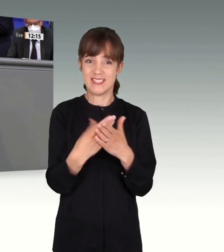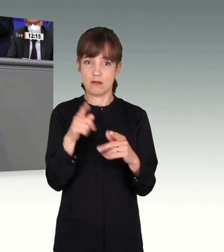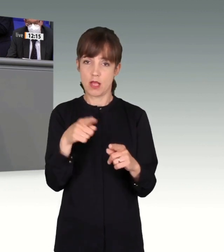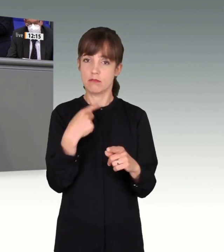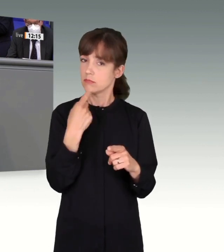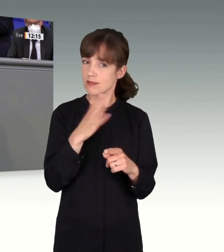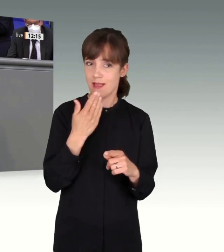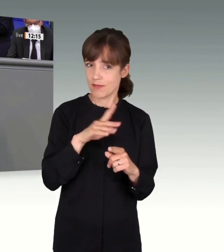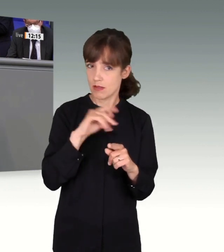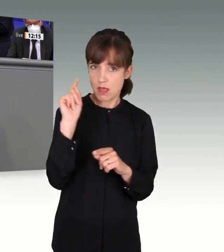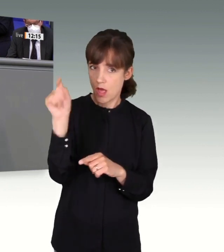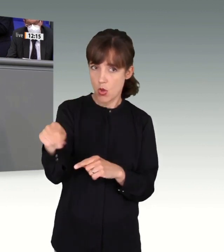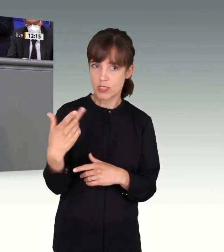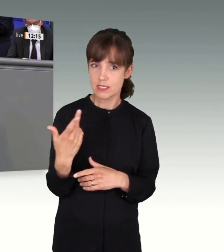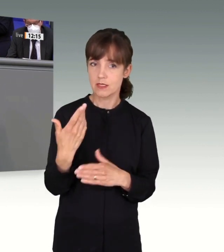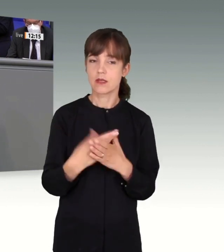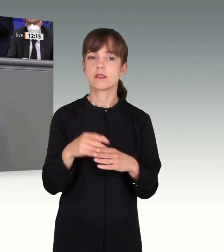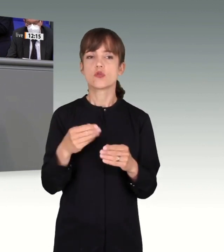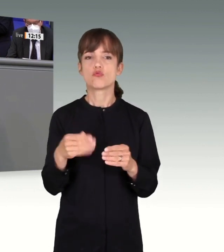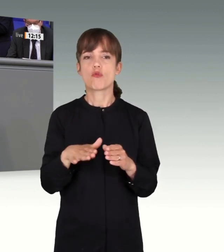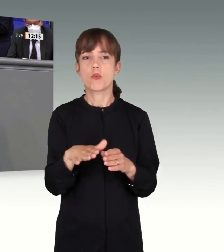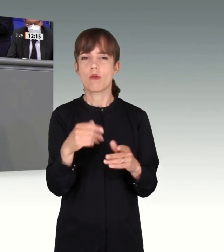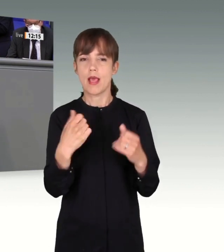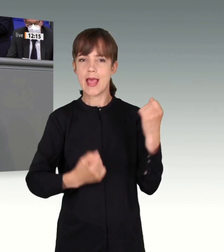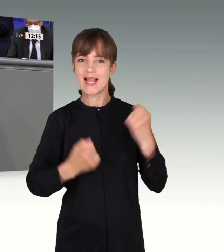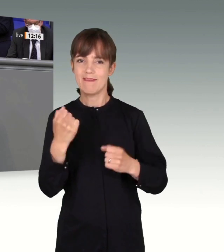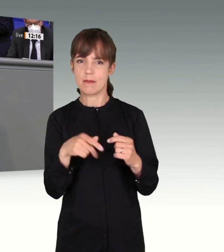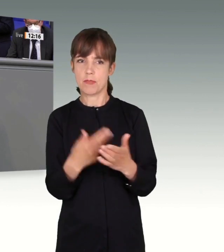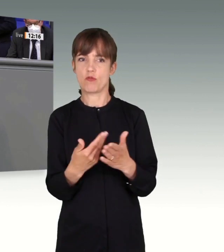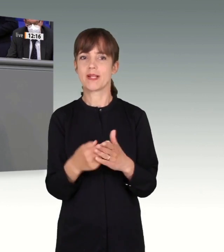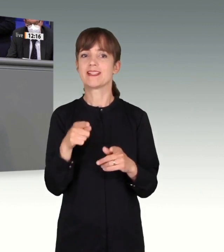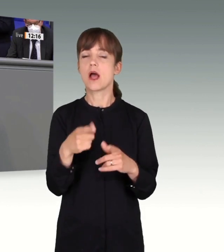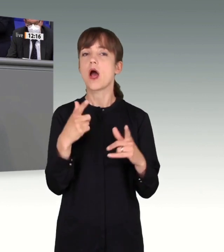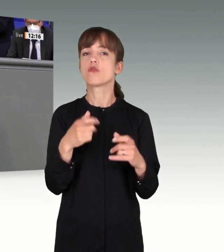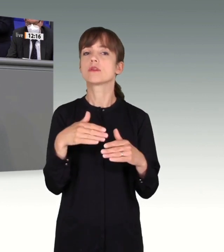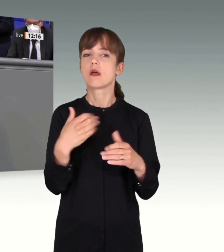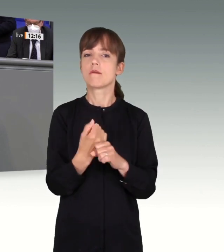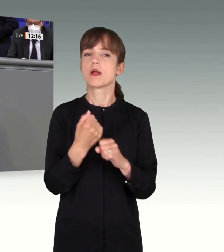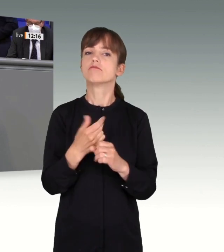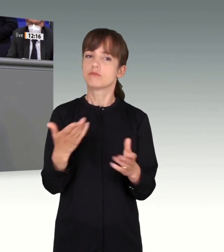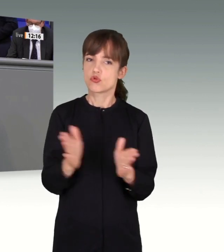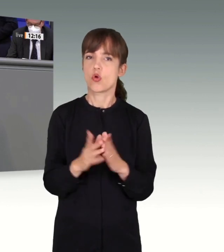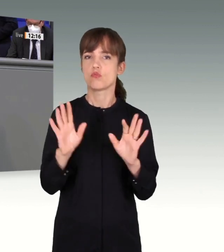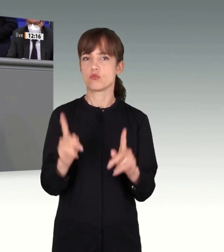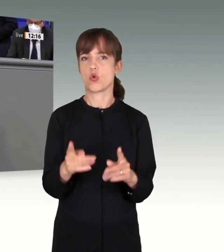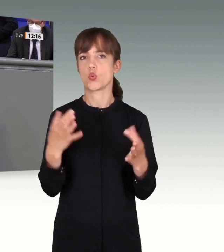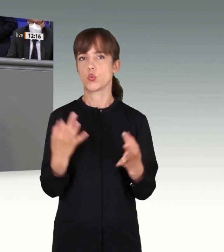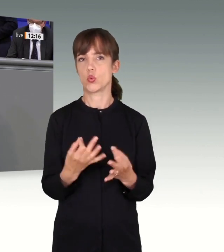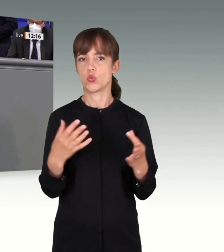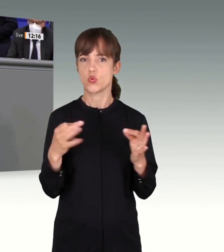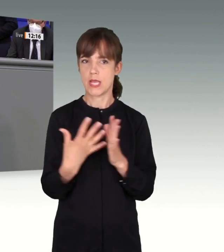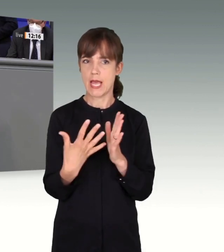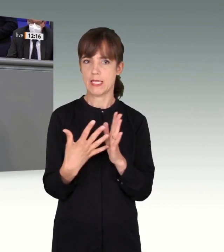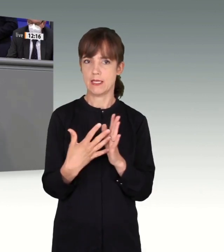nächste Beispiel. Dieser Ausschuss hat ein eigenes Gutachten in Auftrag gegeben, und es ist nicht eindeutig nachvollziehbar, weder an DNA